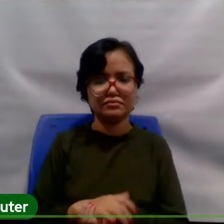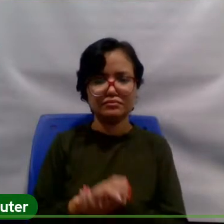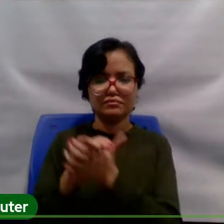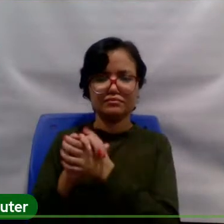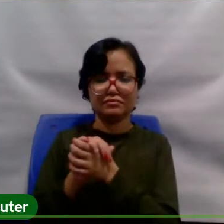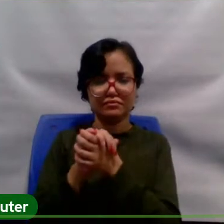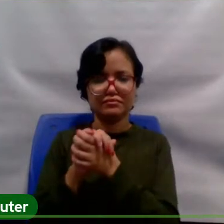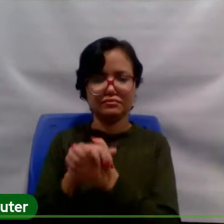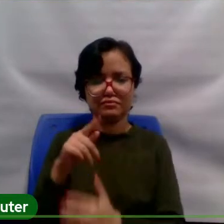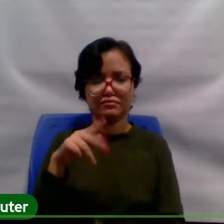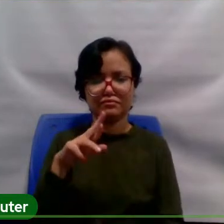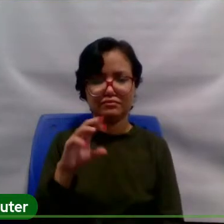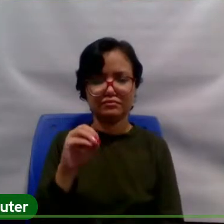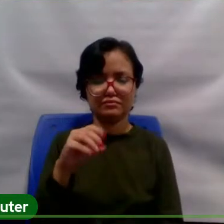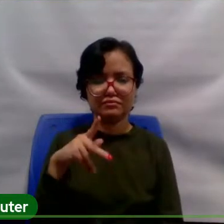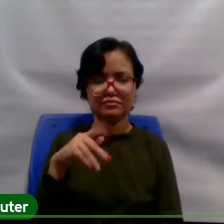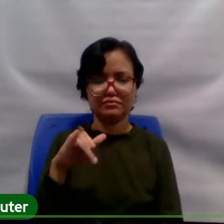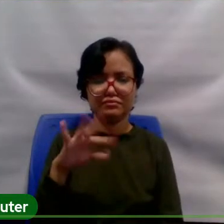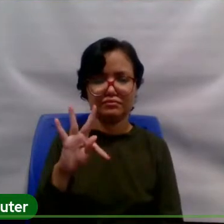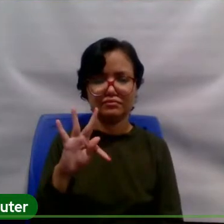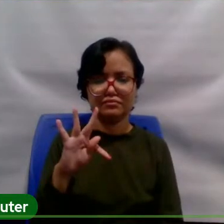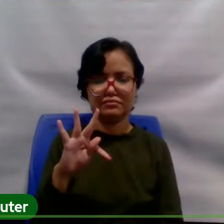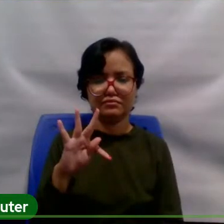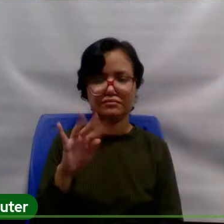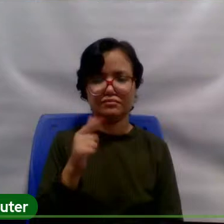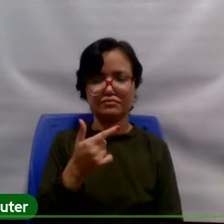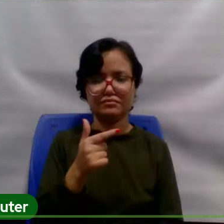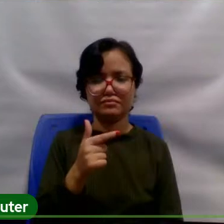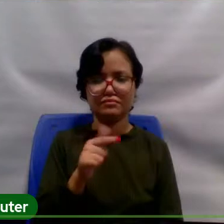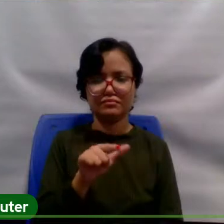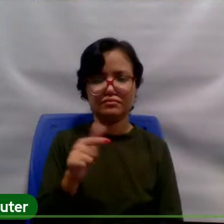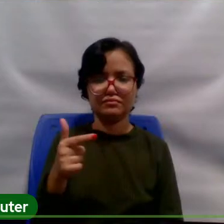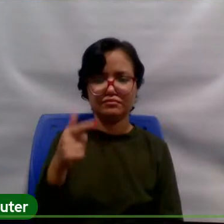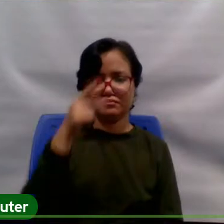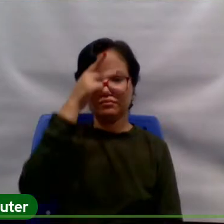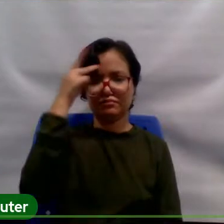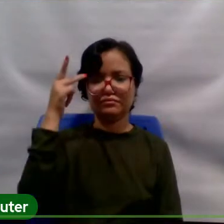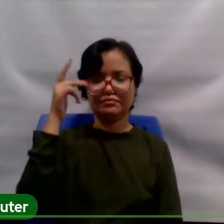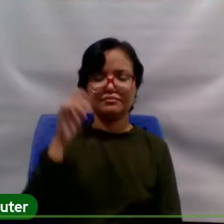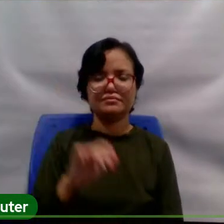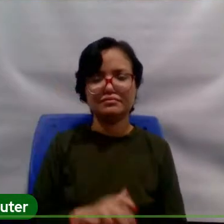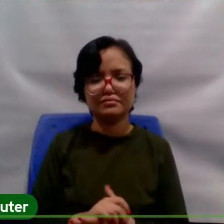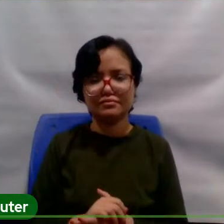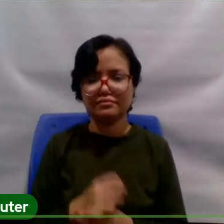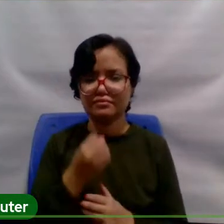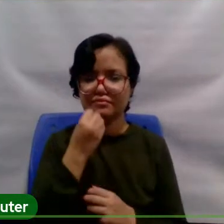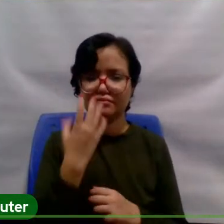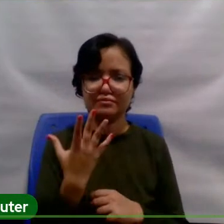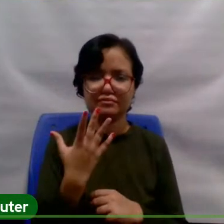pessoa melhor para fazer essa palestra de abertura, que o senhor é Dilza, dando spoiler aí, Gilmaro, já.